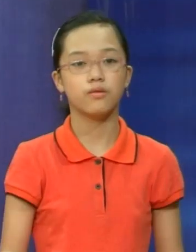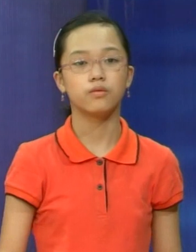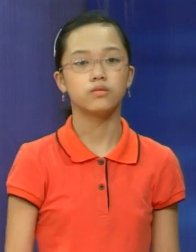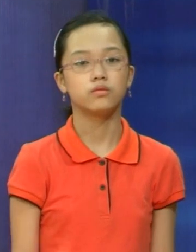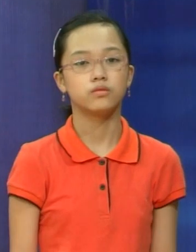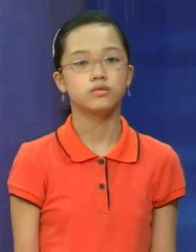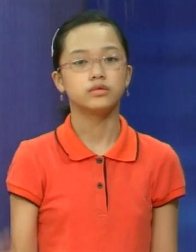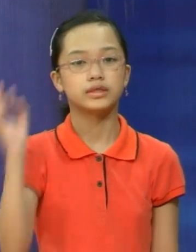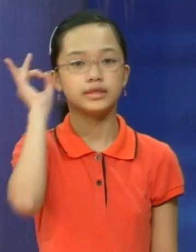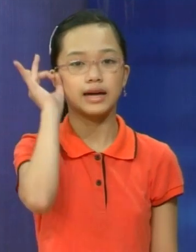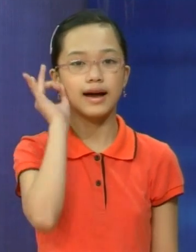Bạn Hà là người như thế nào nhỉ